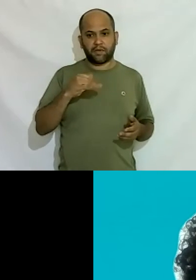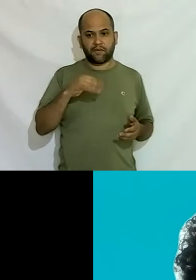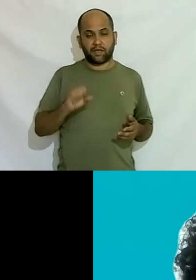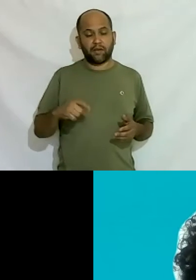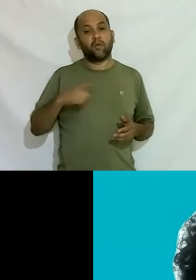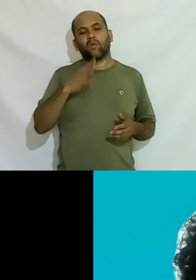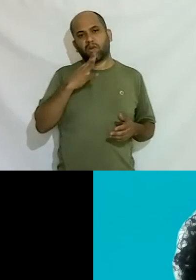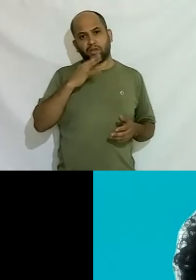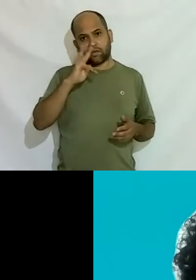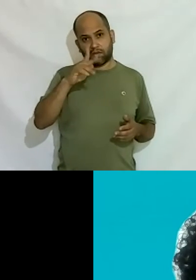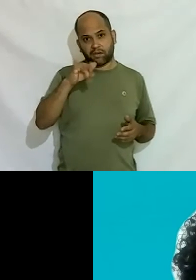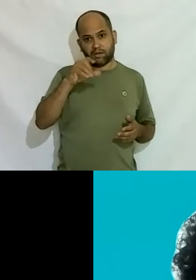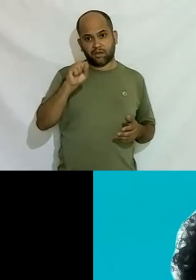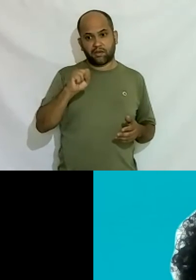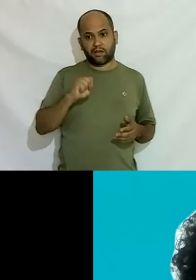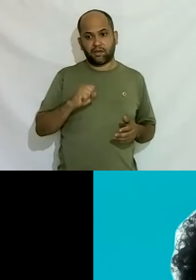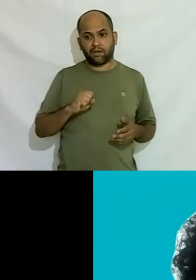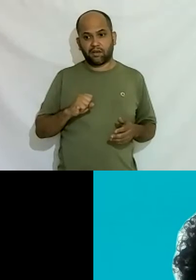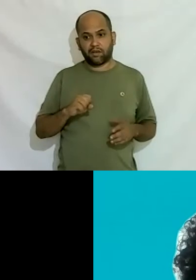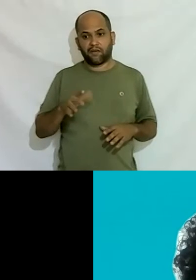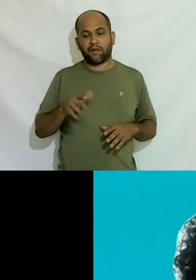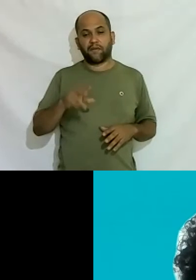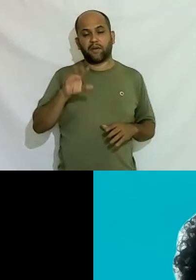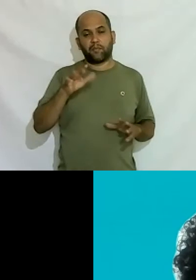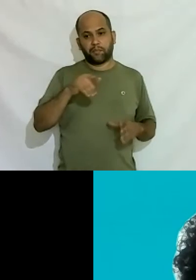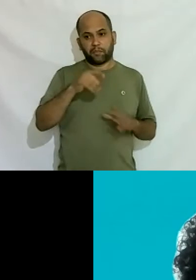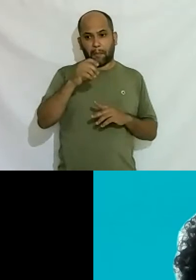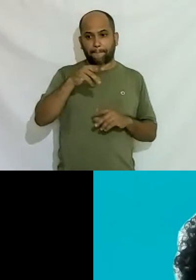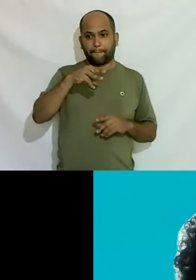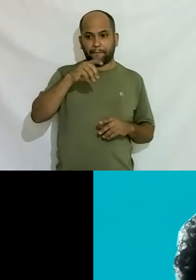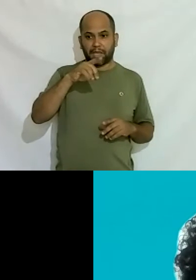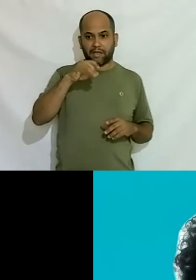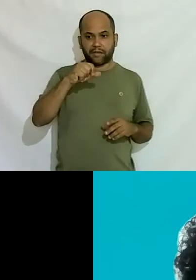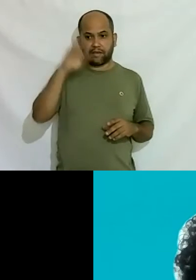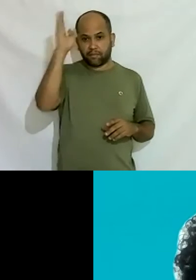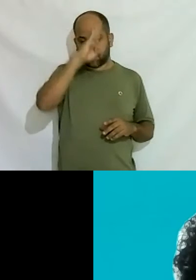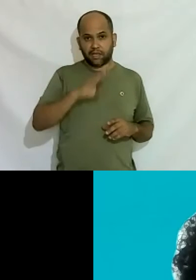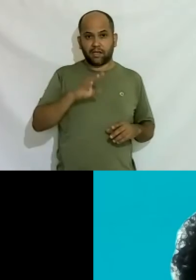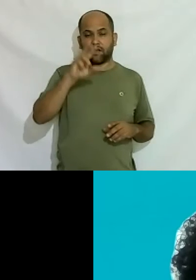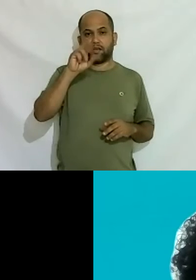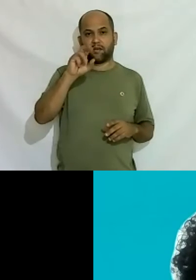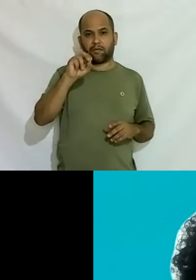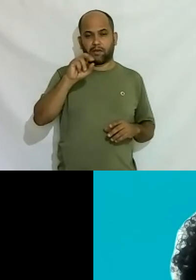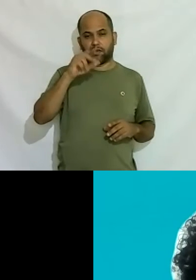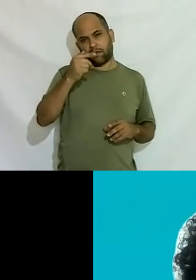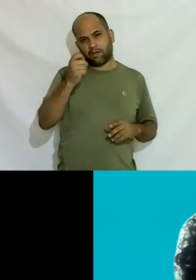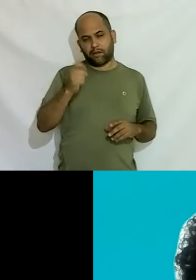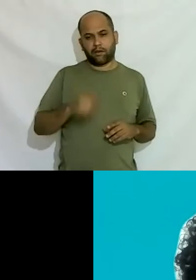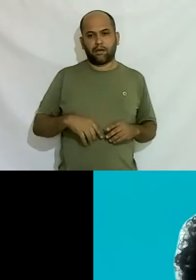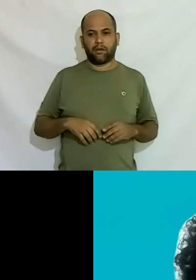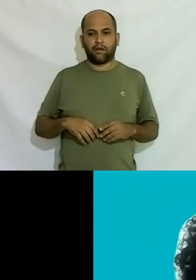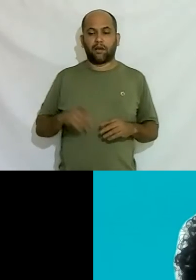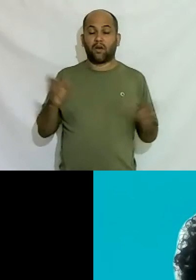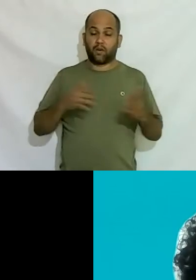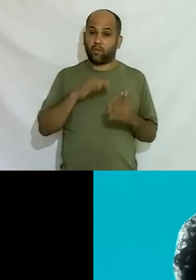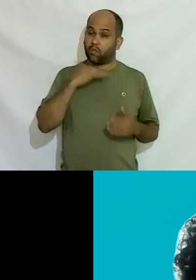realmente eu diria que é 50 perto de uma média brasileira de 70 né então realmente morre mas